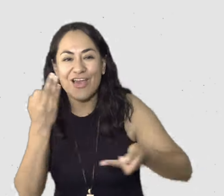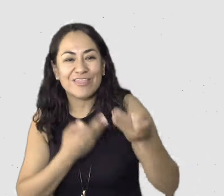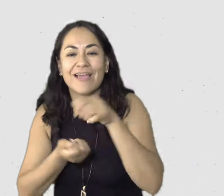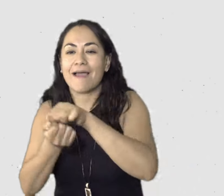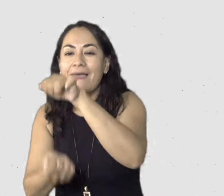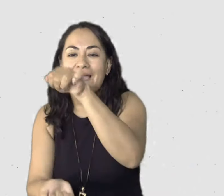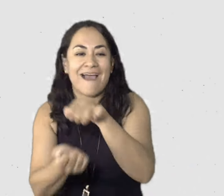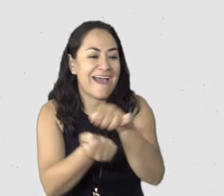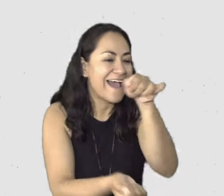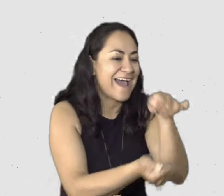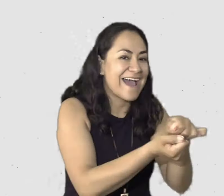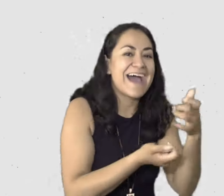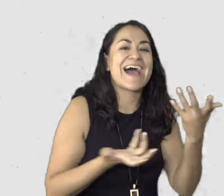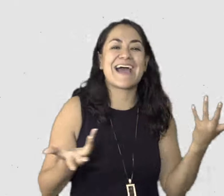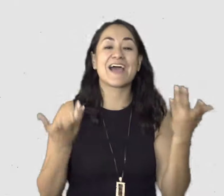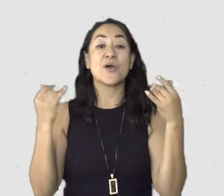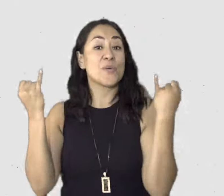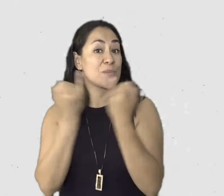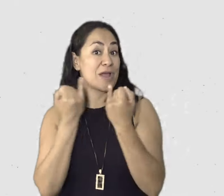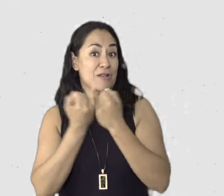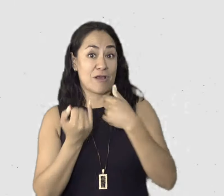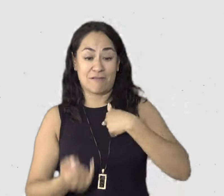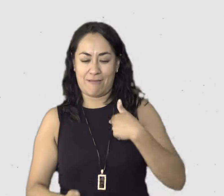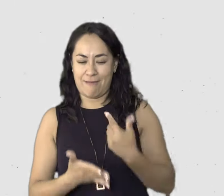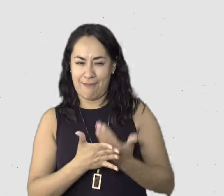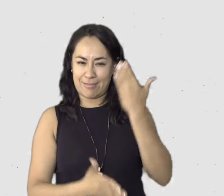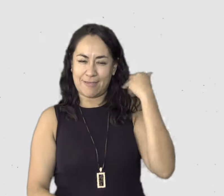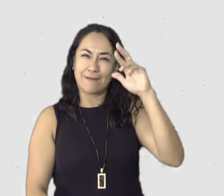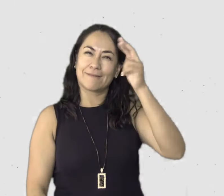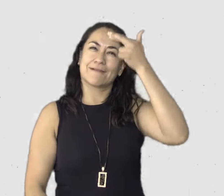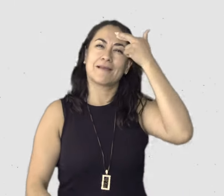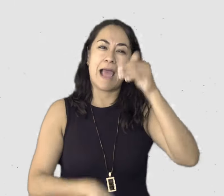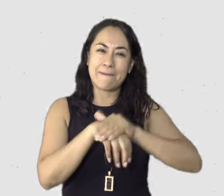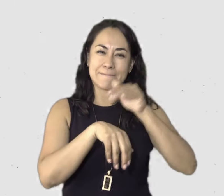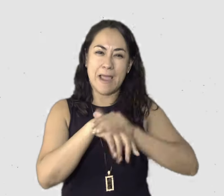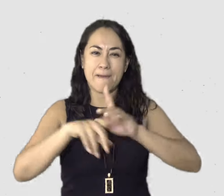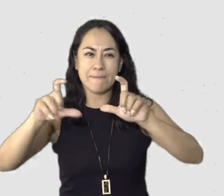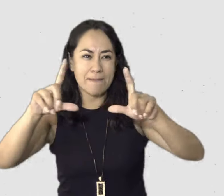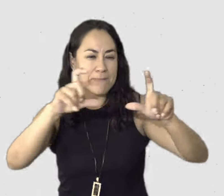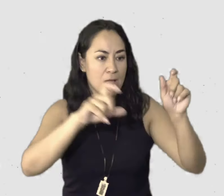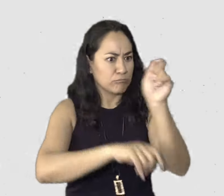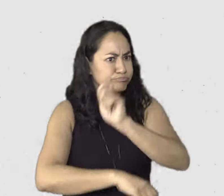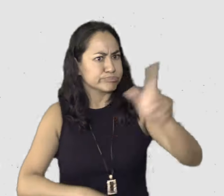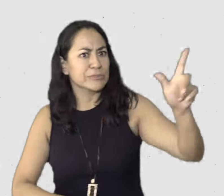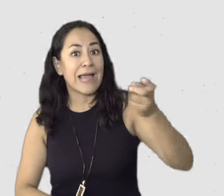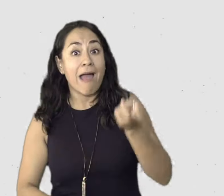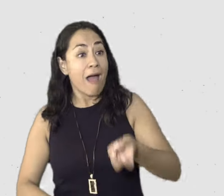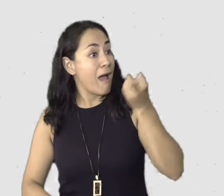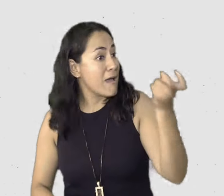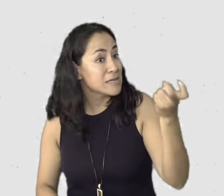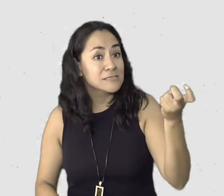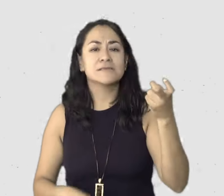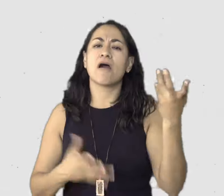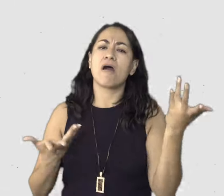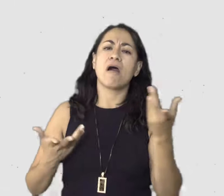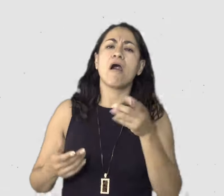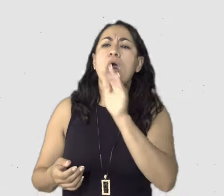quiero hacer esta foto con todos los bebés. Y como podíamos, ya que habían nacido nuestros chamacos, ahí hacíamos, los disfrazábamos de lo que había que